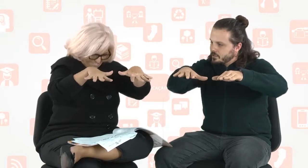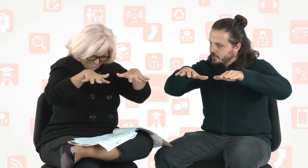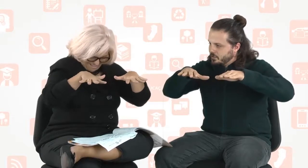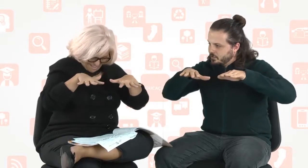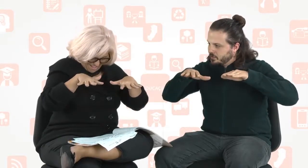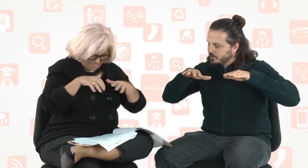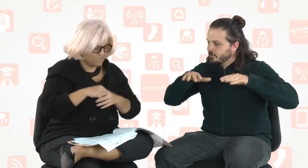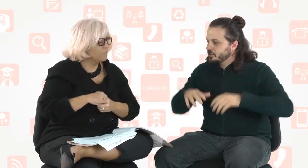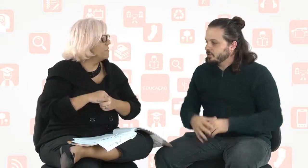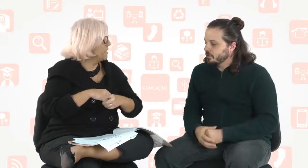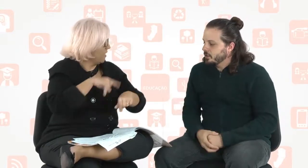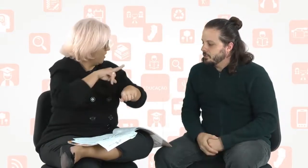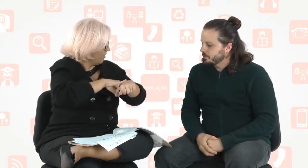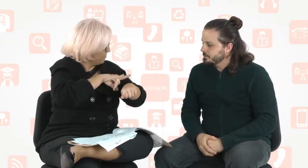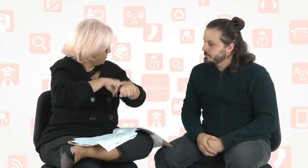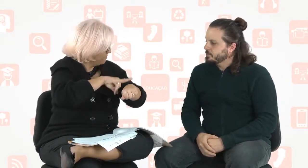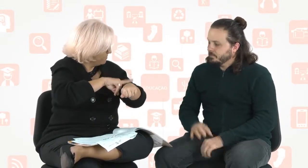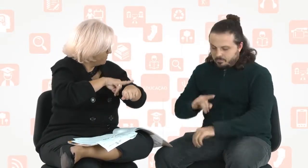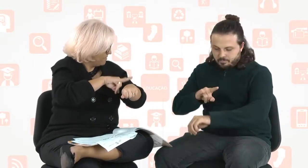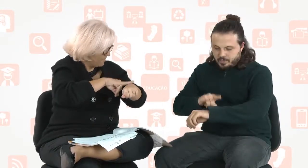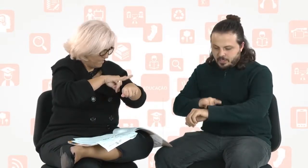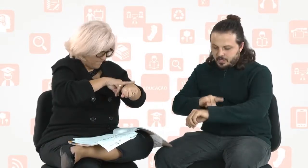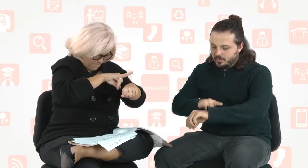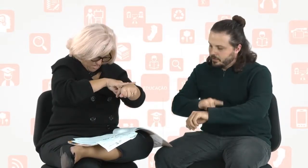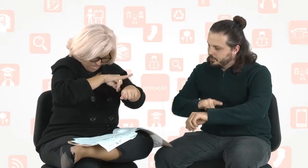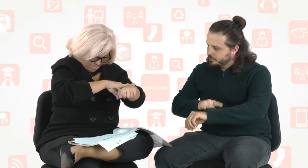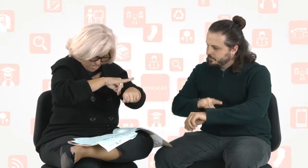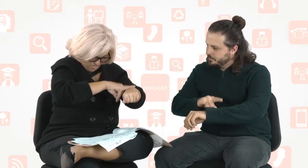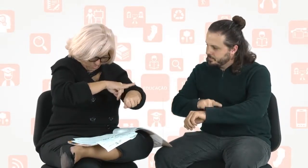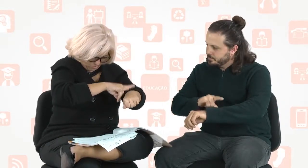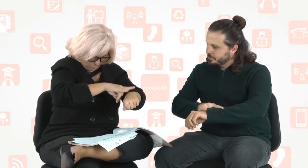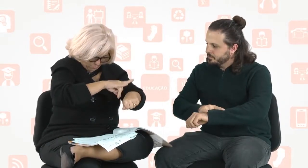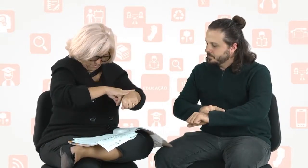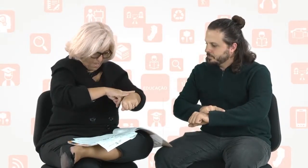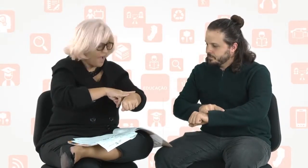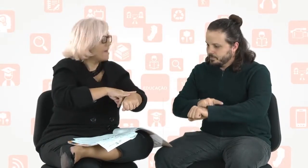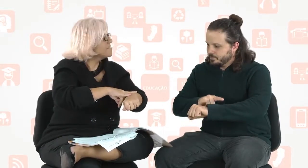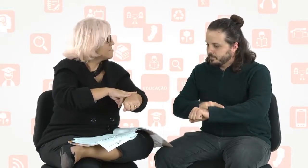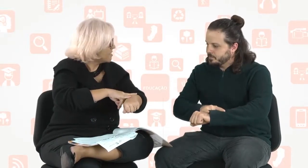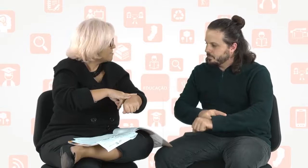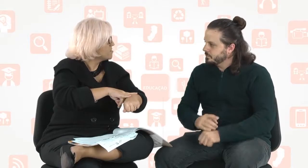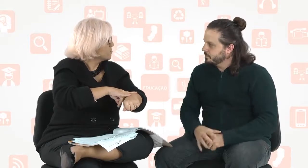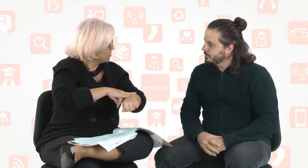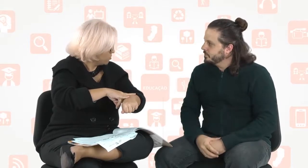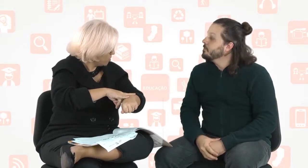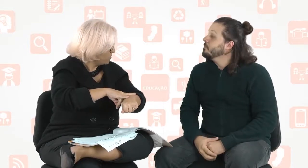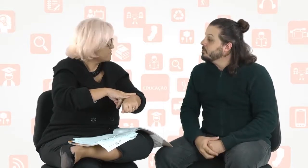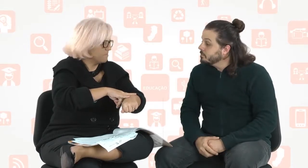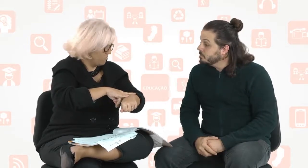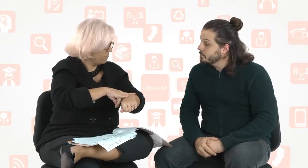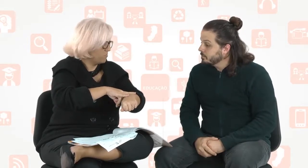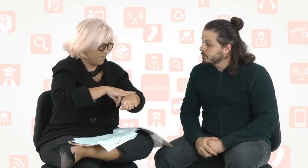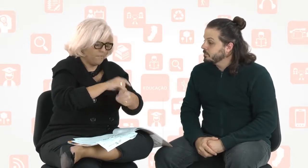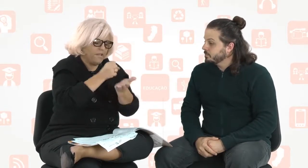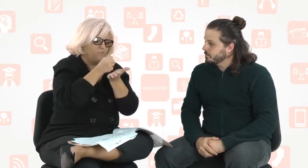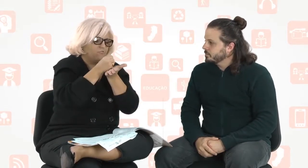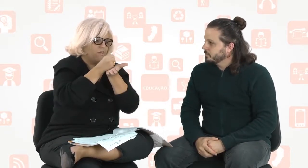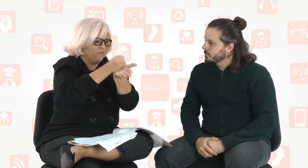sentadas. Auditório. Banheiro. Banheiro. Isso. Assistência estudantil. Você pode mostrar pra ele onde é?